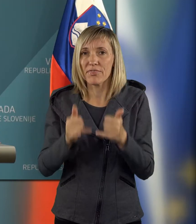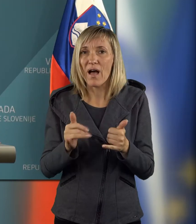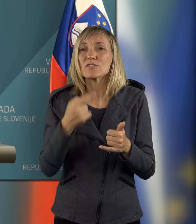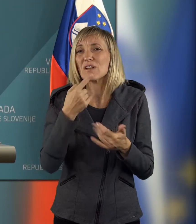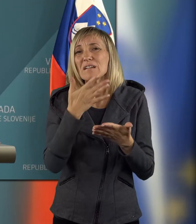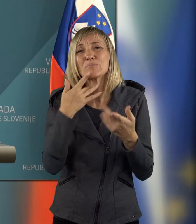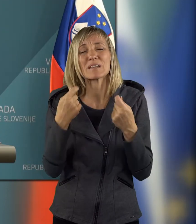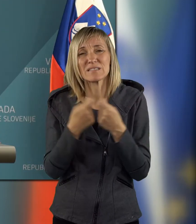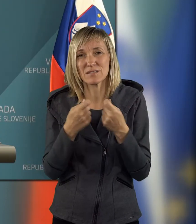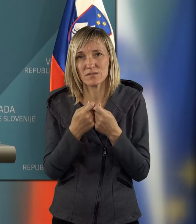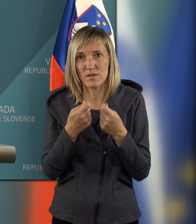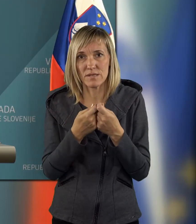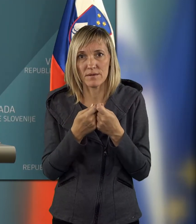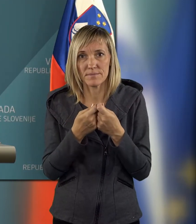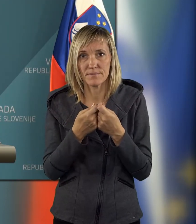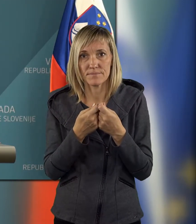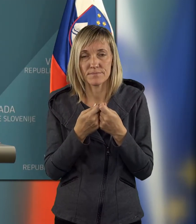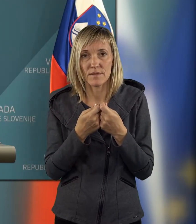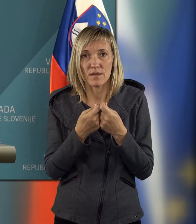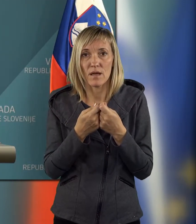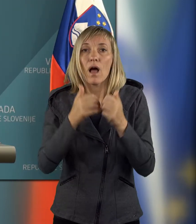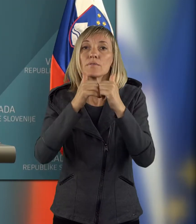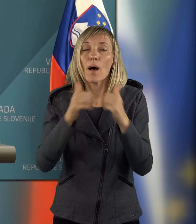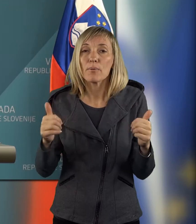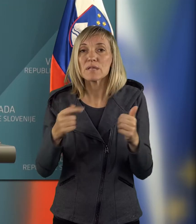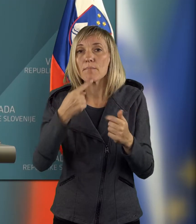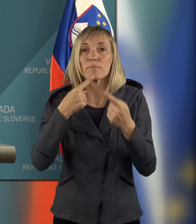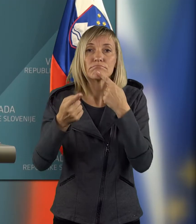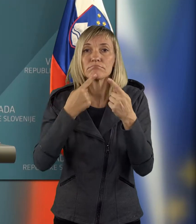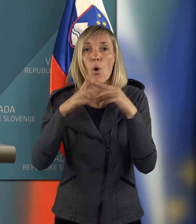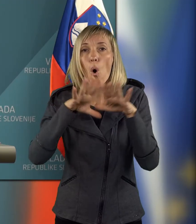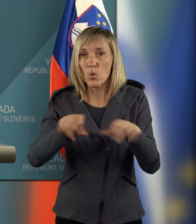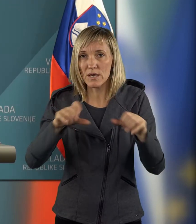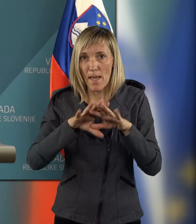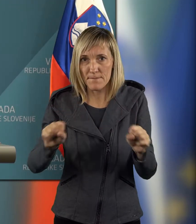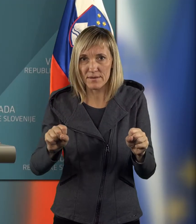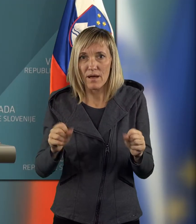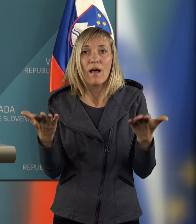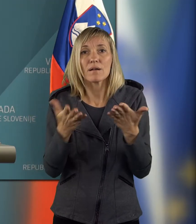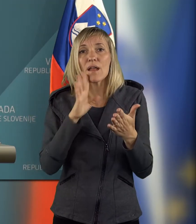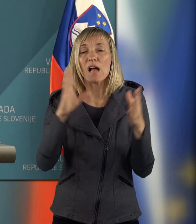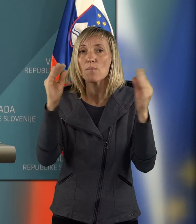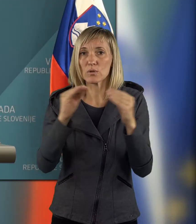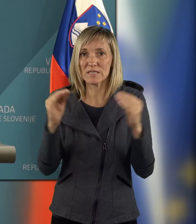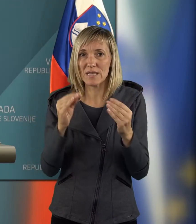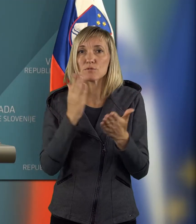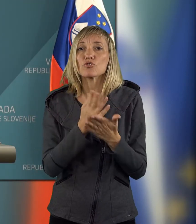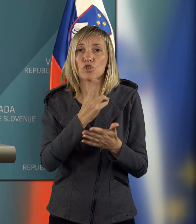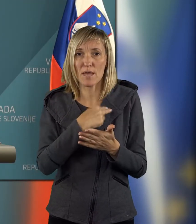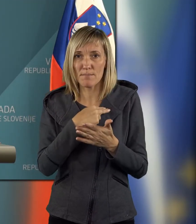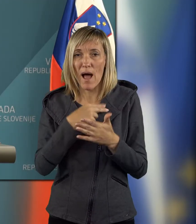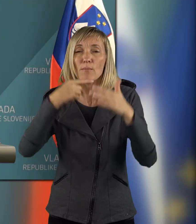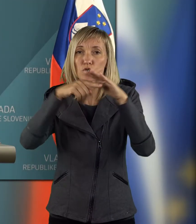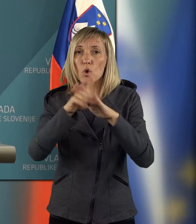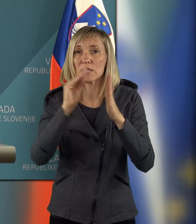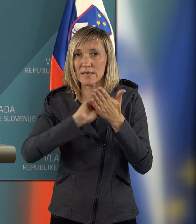da nima smisla, bi rekla, da posebej govorimo o ukrepih, a ne, ker neki bo sistemskih, ki jih že imamo